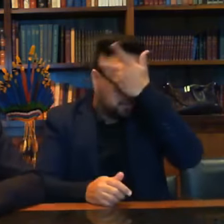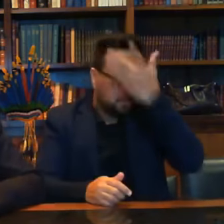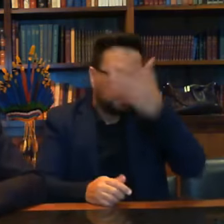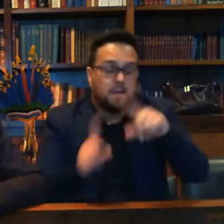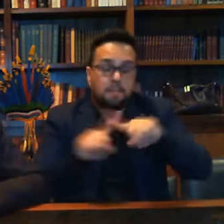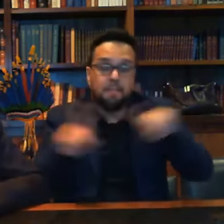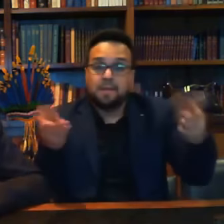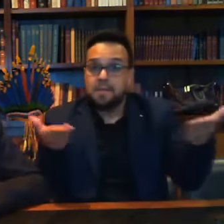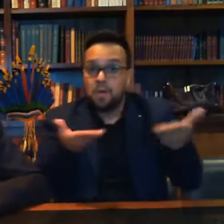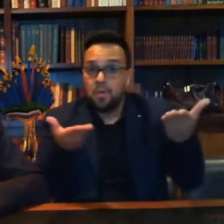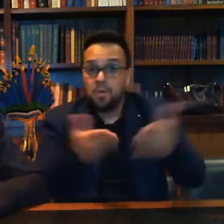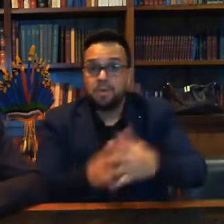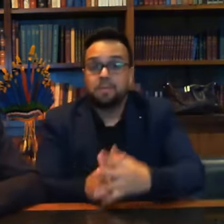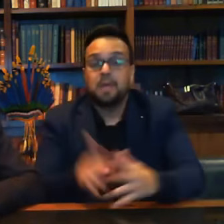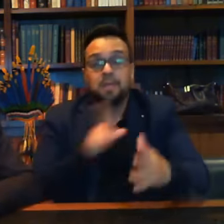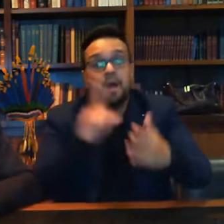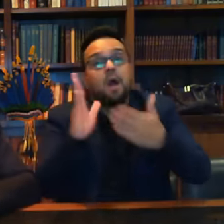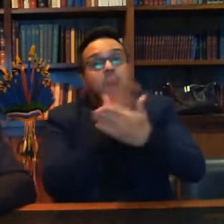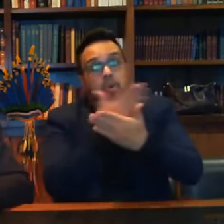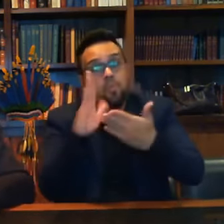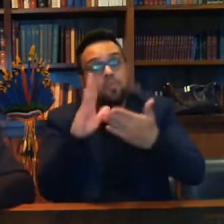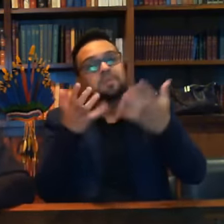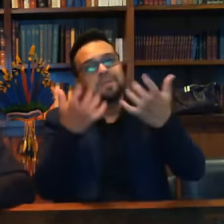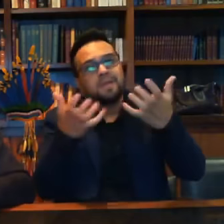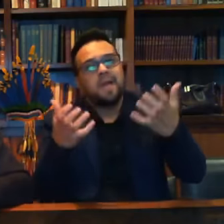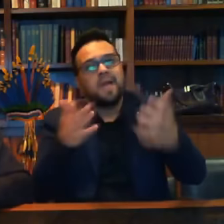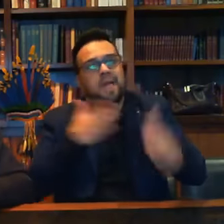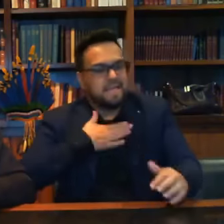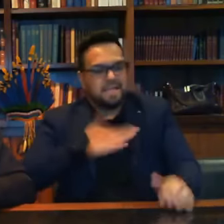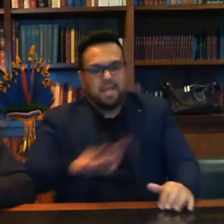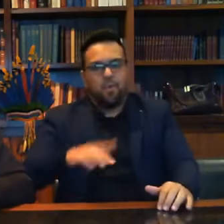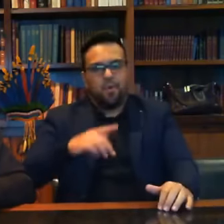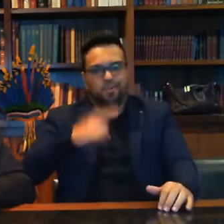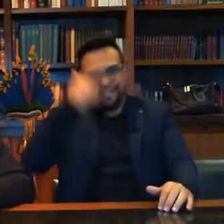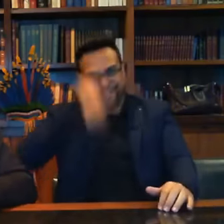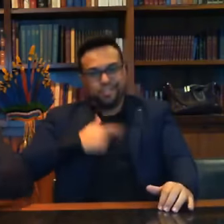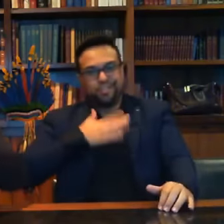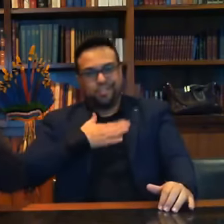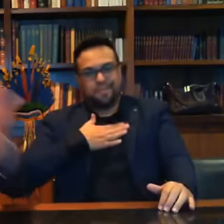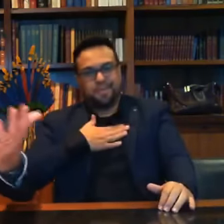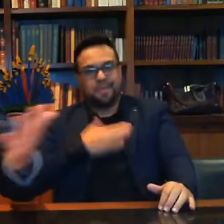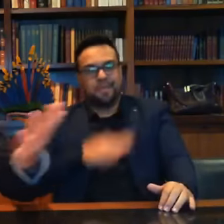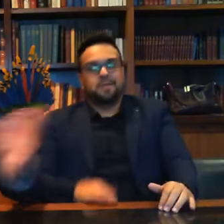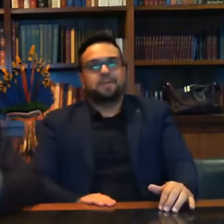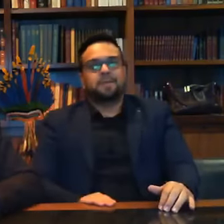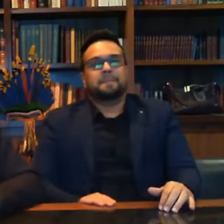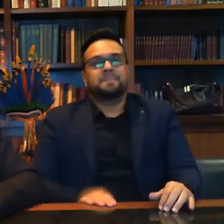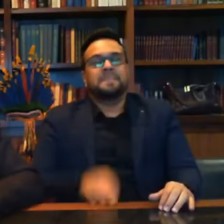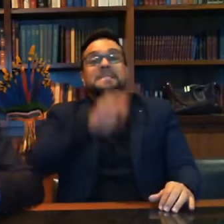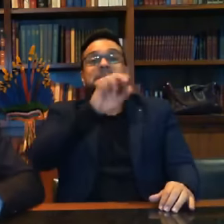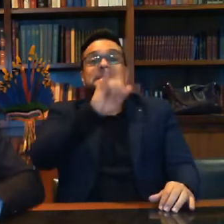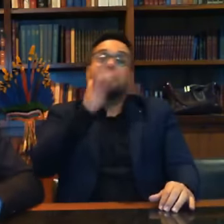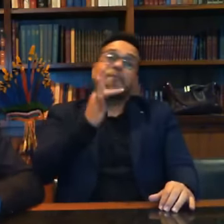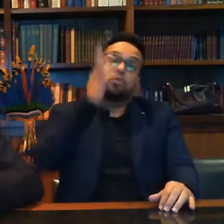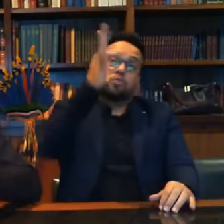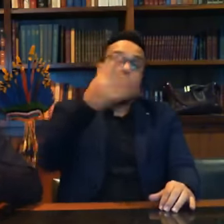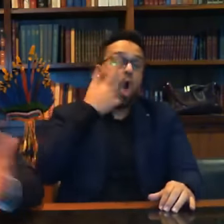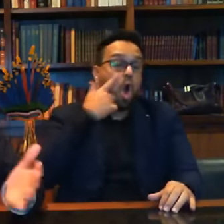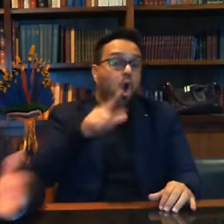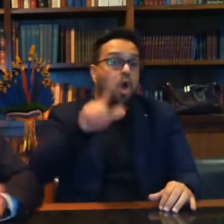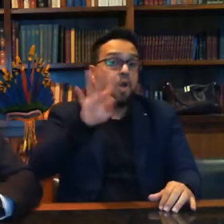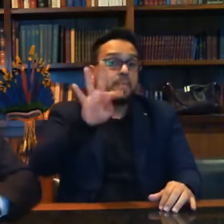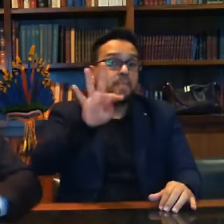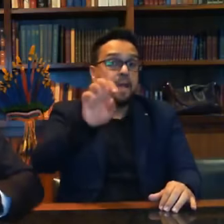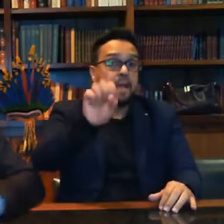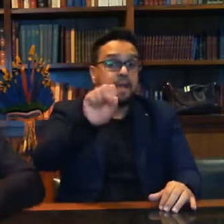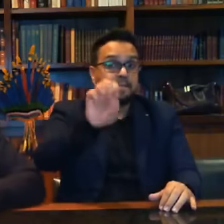Agora, alguns querem, por não gostar de mim, se porventura disputar a eleição, atenção TSE, não